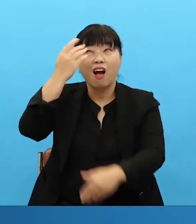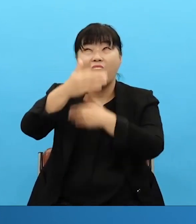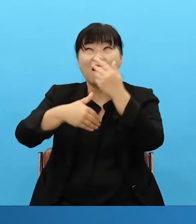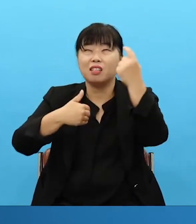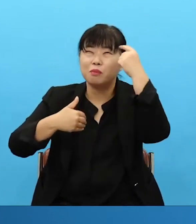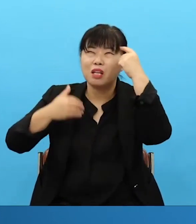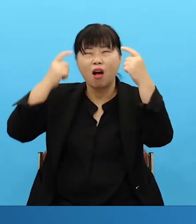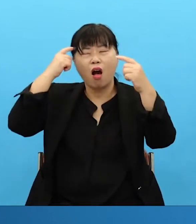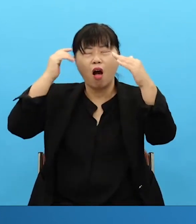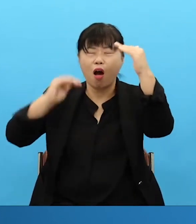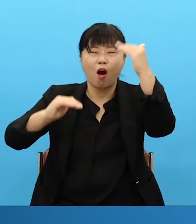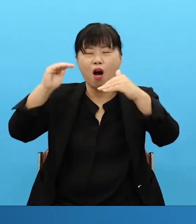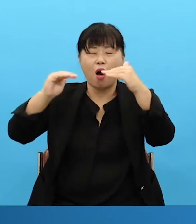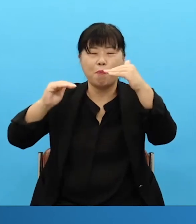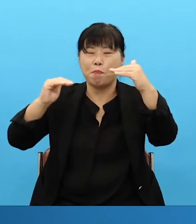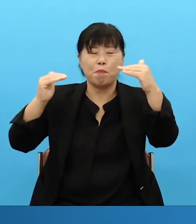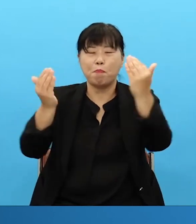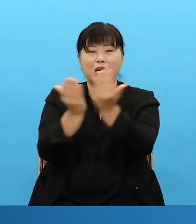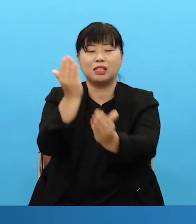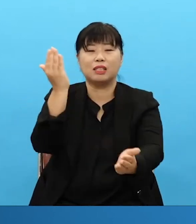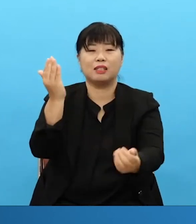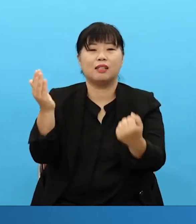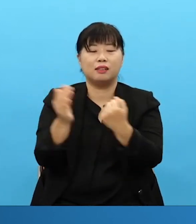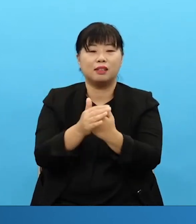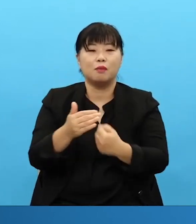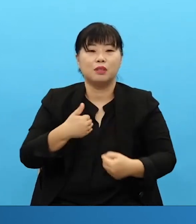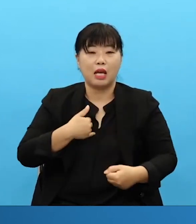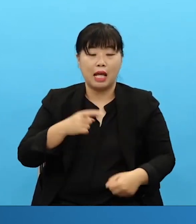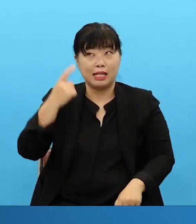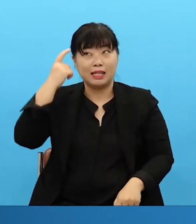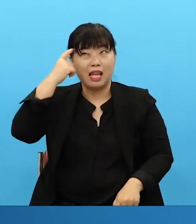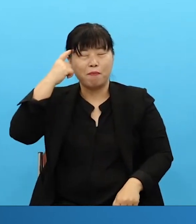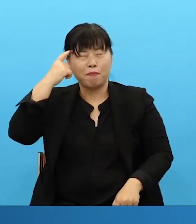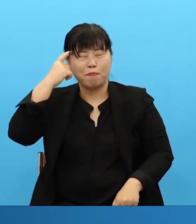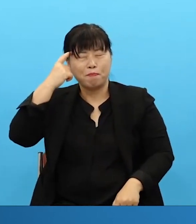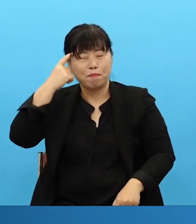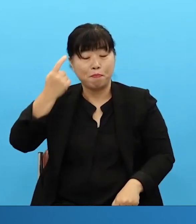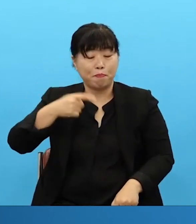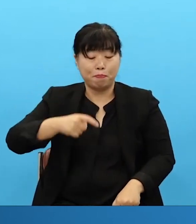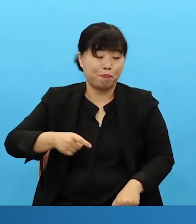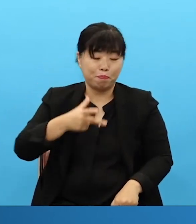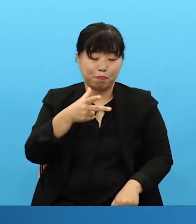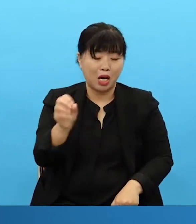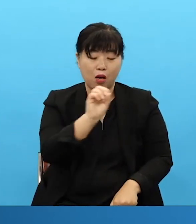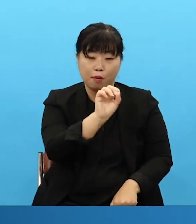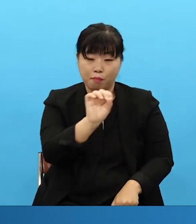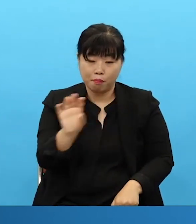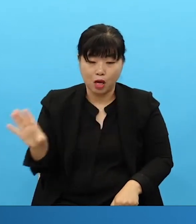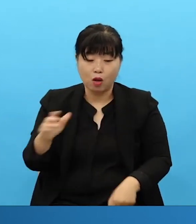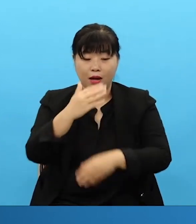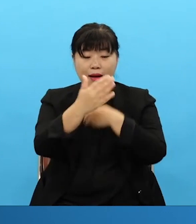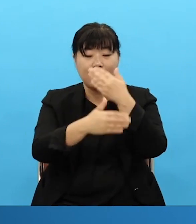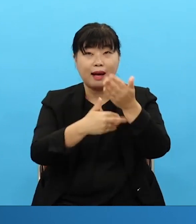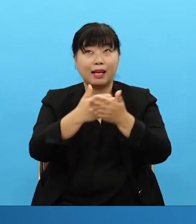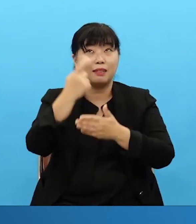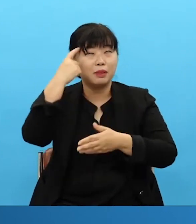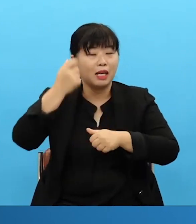And you can't do world evangelization with your own thoughts but God promised to answer you so that you can